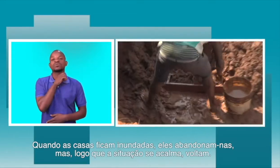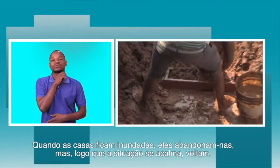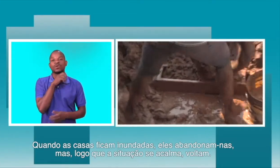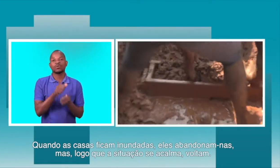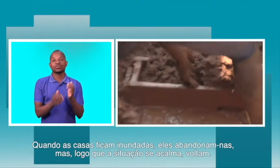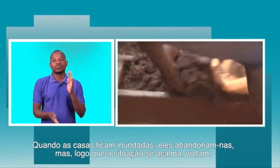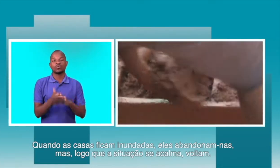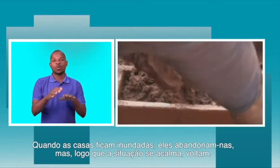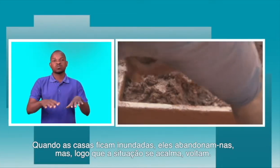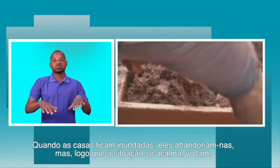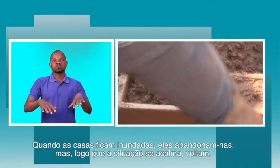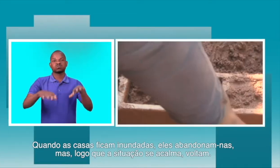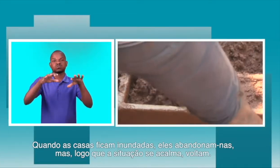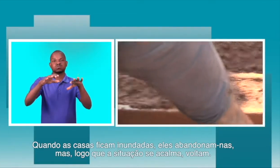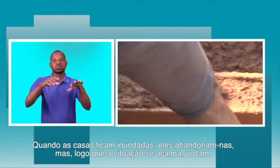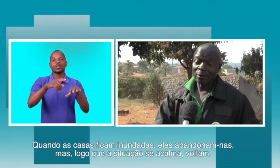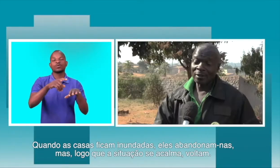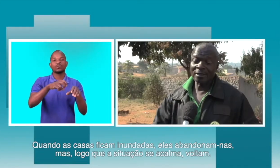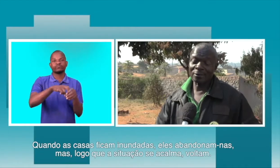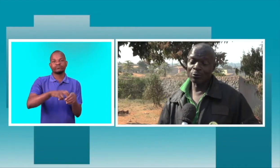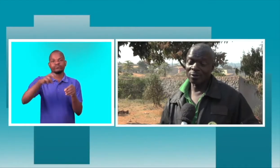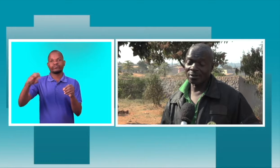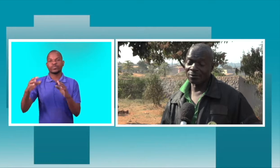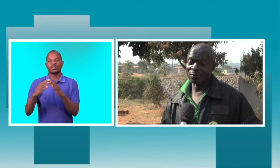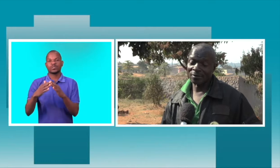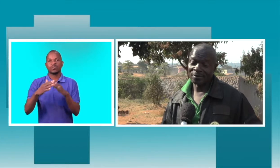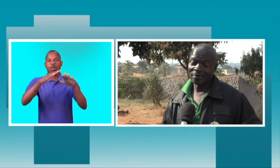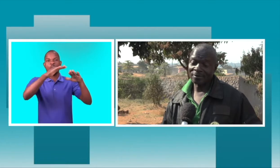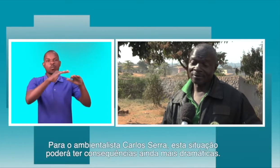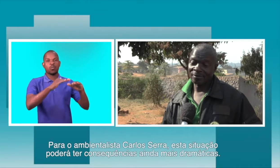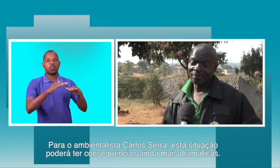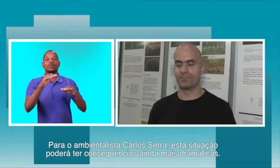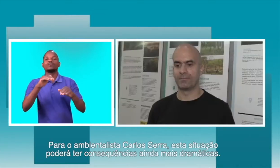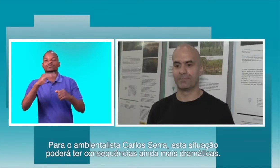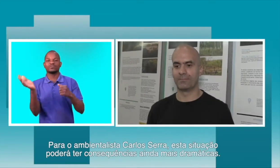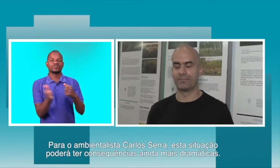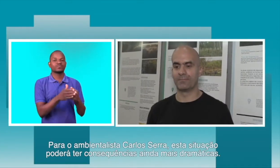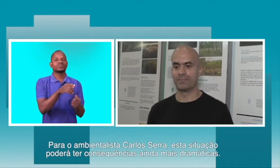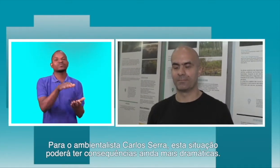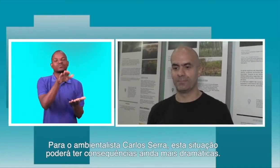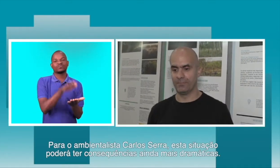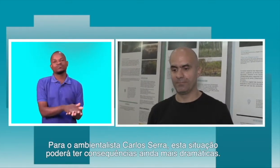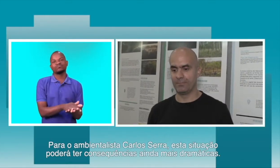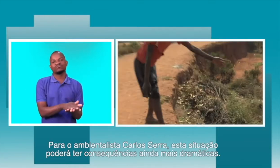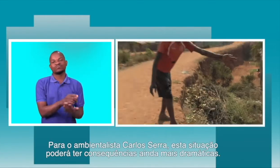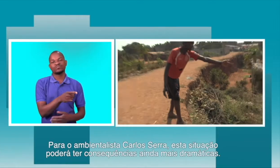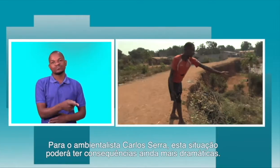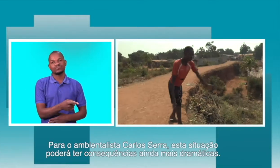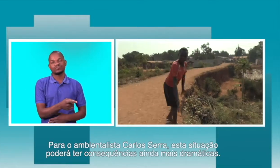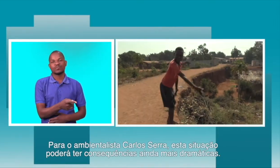de parar, a água de novo voltam. É assim como eles vivem. Para o ambientalista Carlos Serra, esta